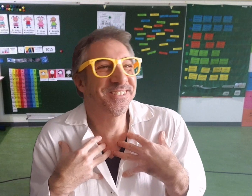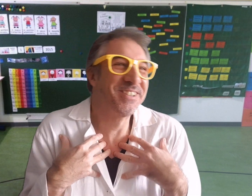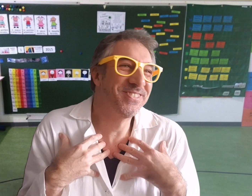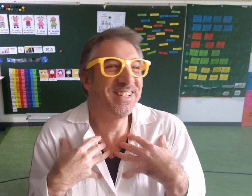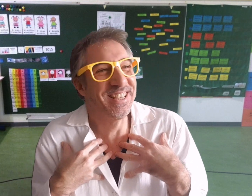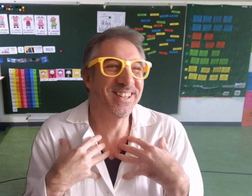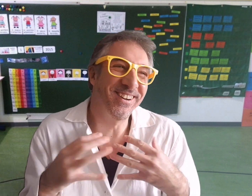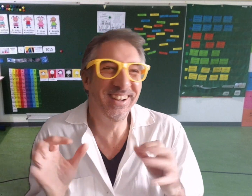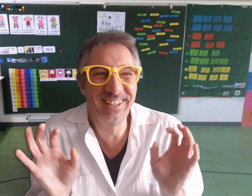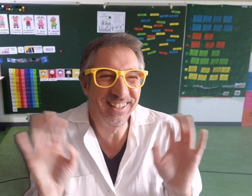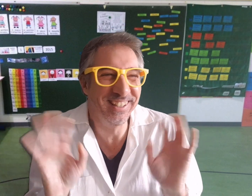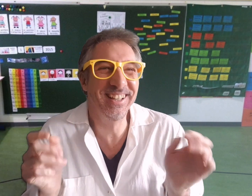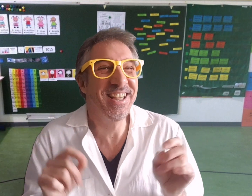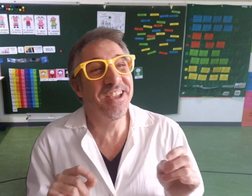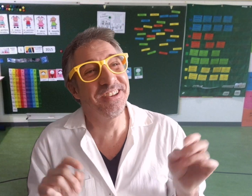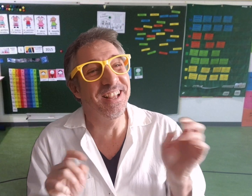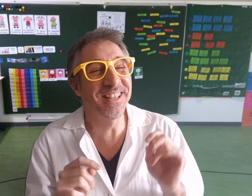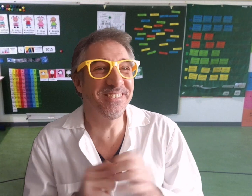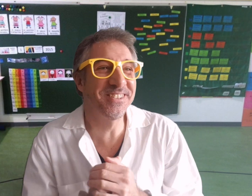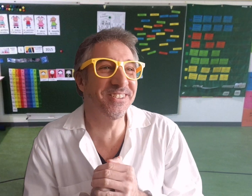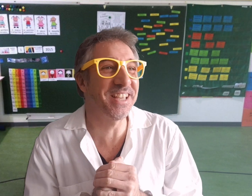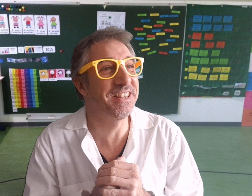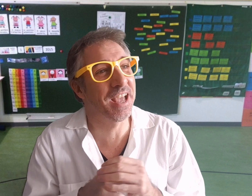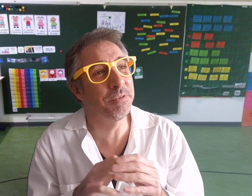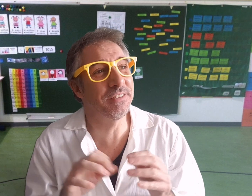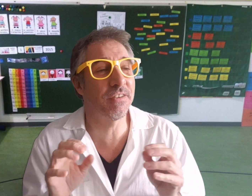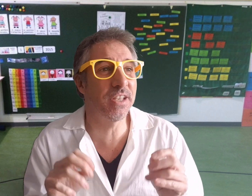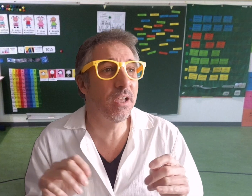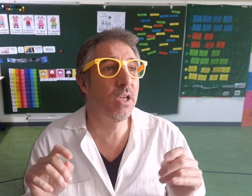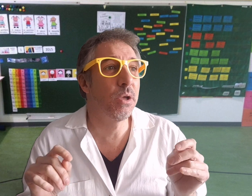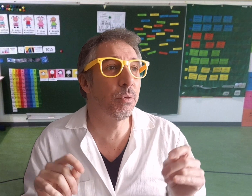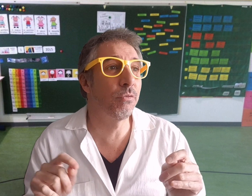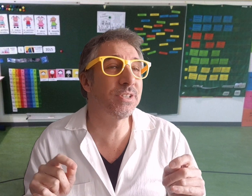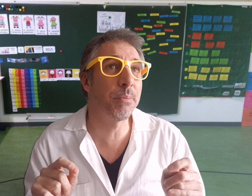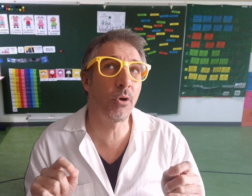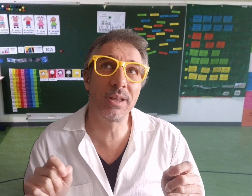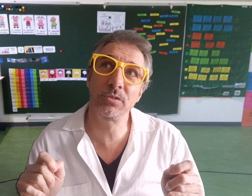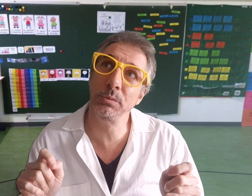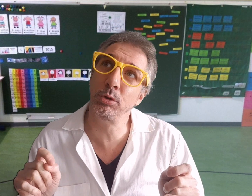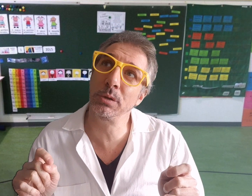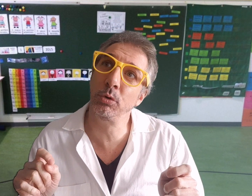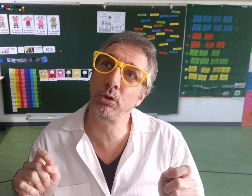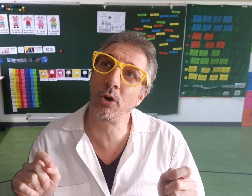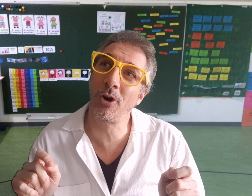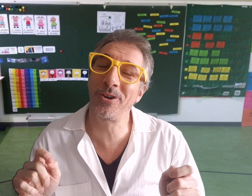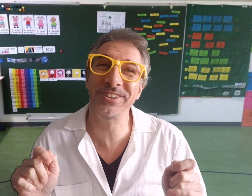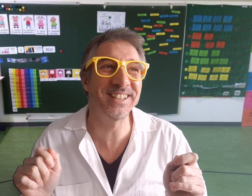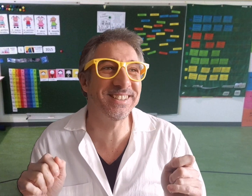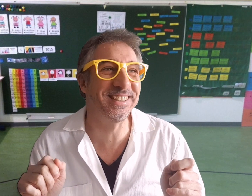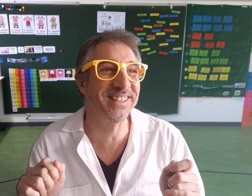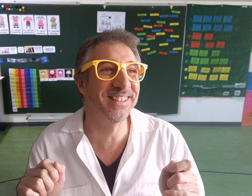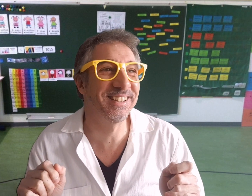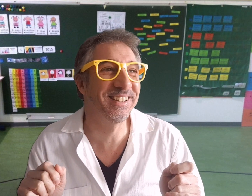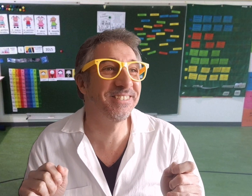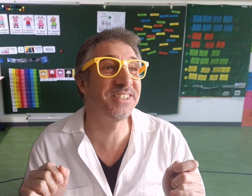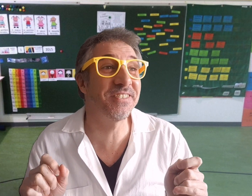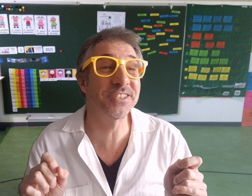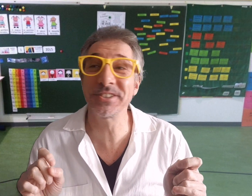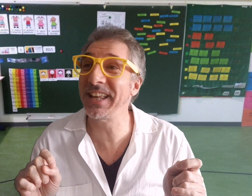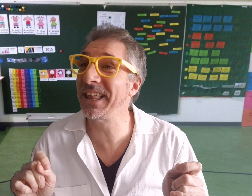nez boulé, non. Une intervenante, il une dame qui va venir pour vous apprendre un petit peu des mots en langue des signes. Vous savez ce que c'est la langue